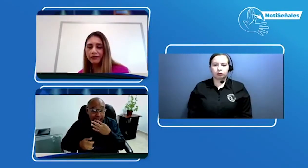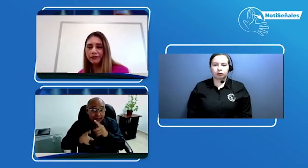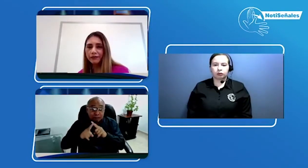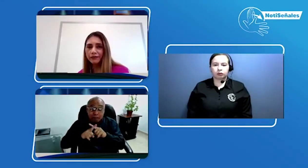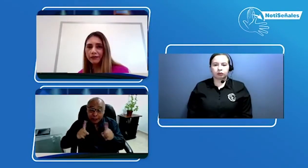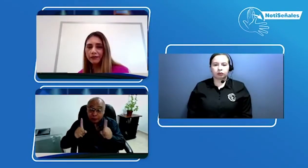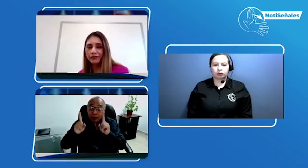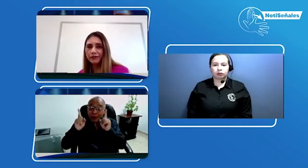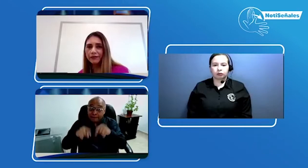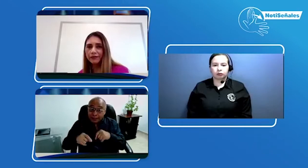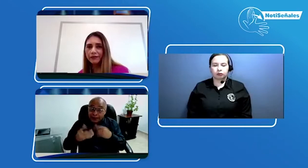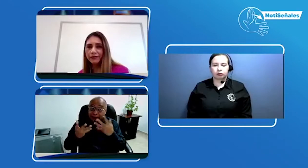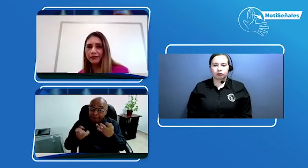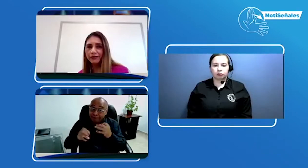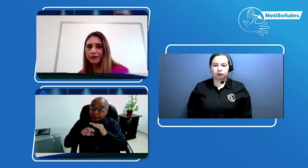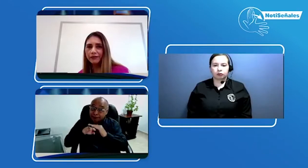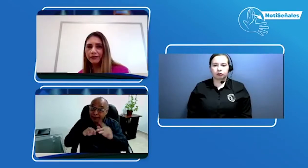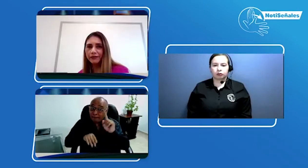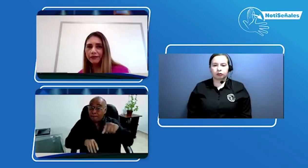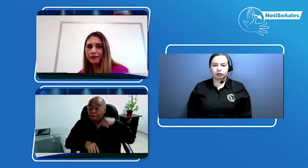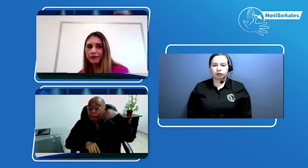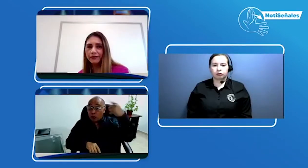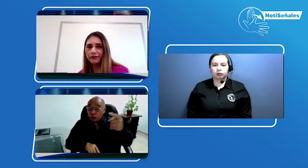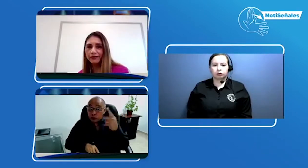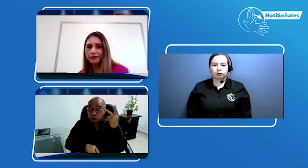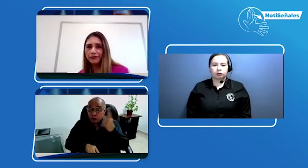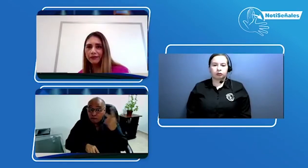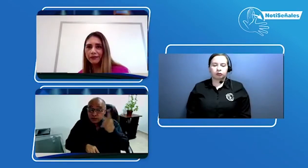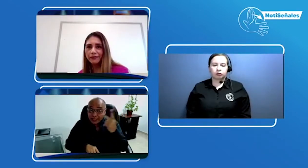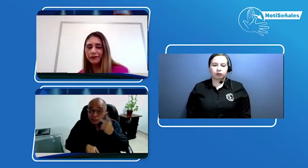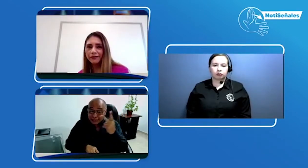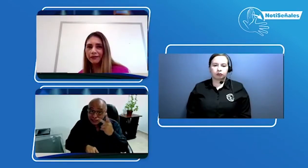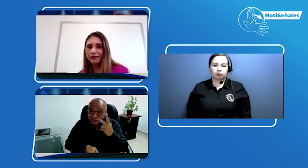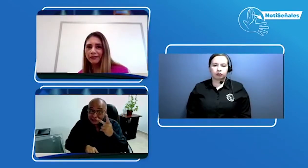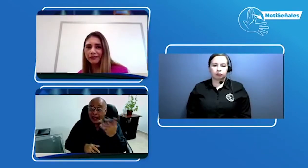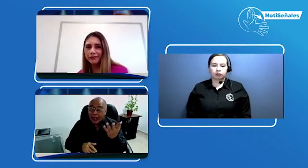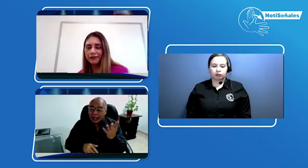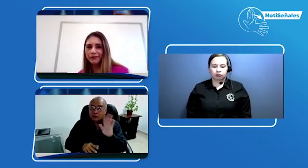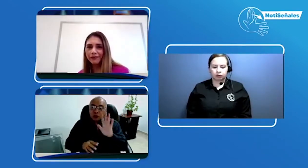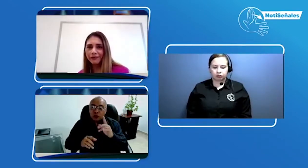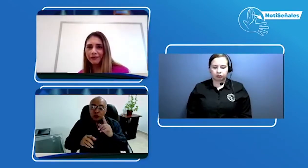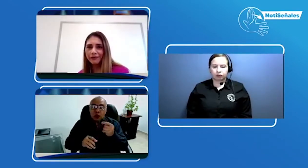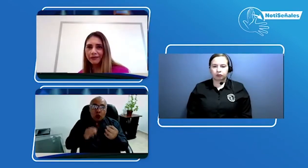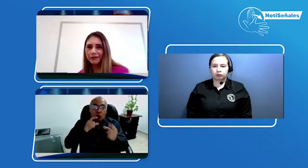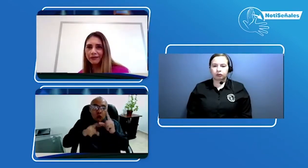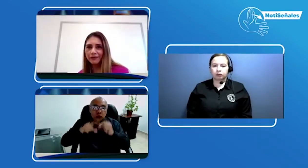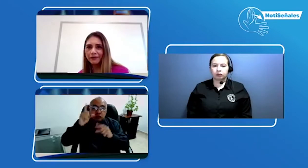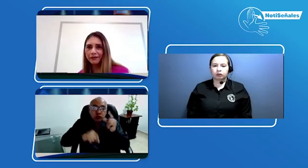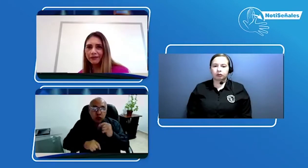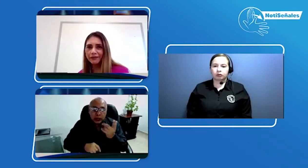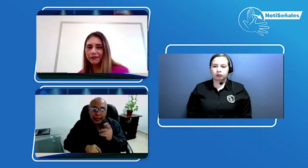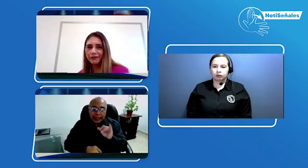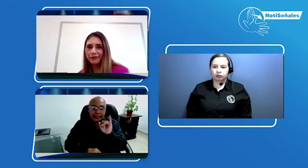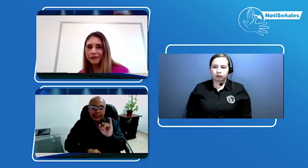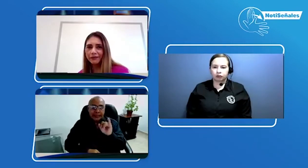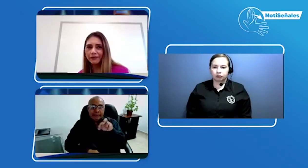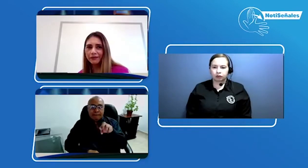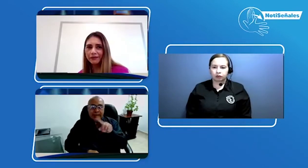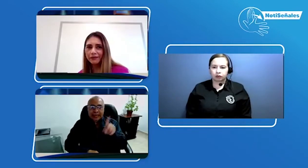es que en este momento hablamos de droguerías col subsidio, pero para el viernes nos gustaría tener con